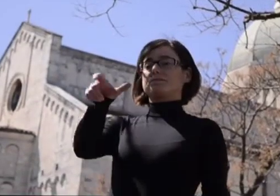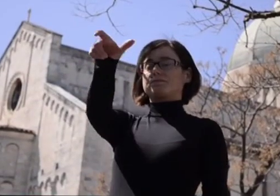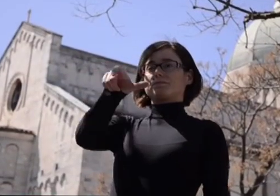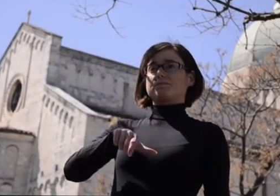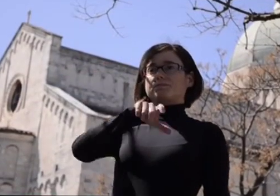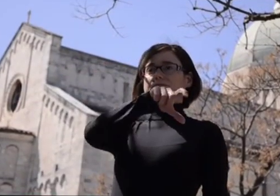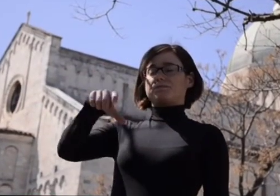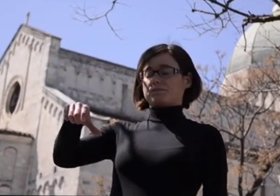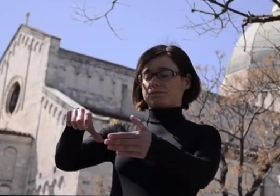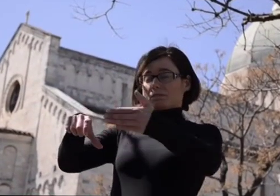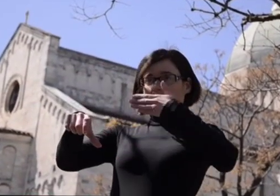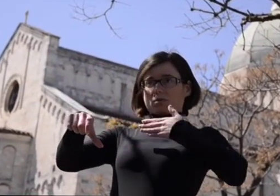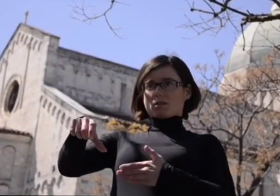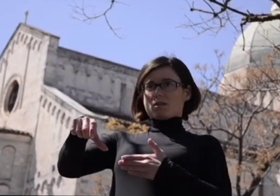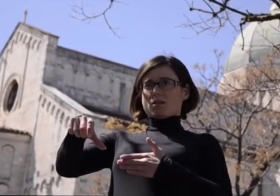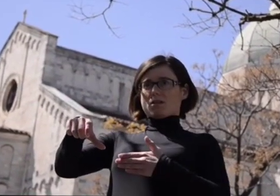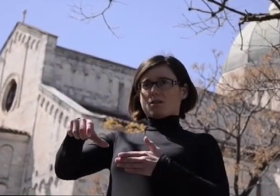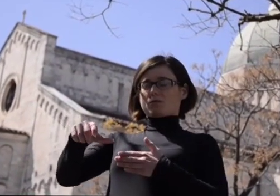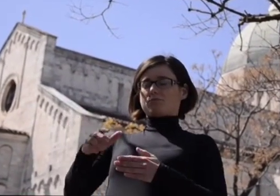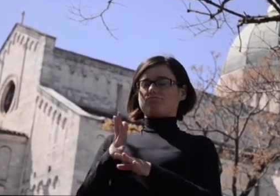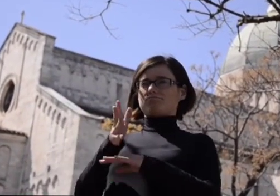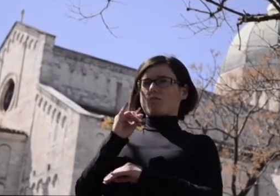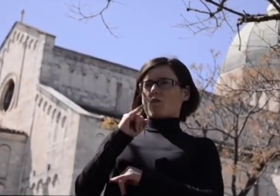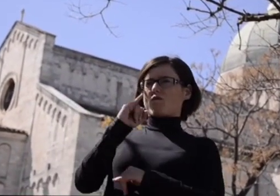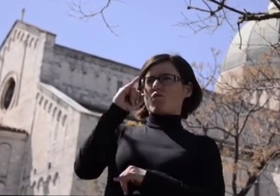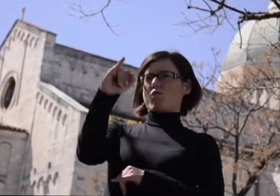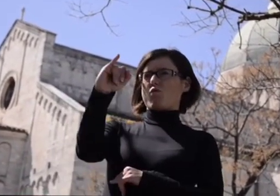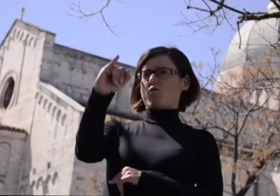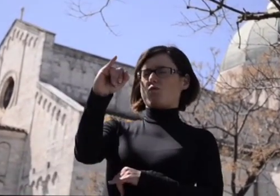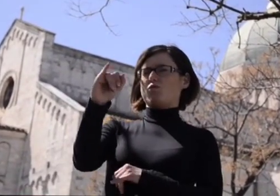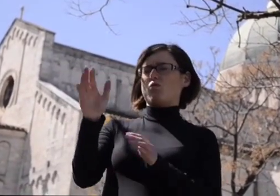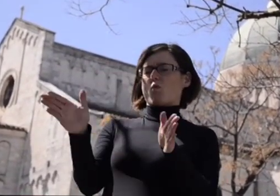La parte posteriore, dalle linee semplicissime, termina a pianta quadrata.